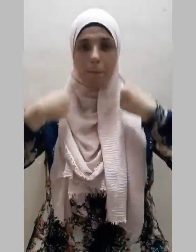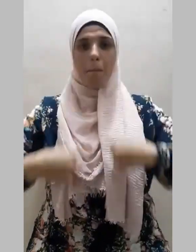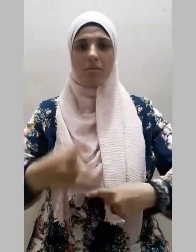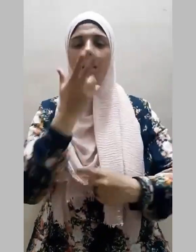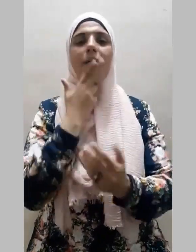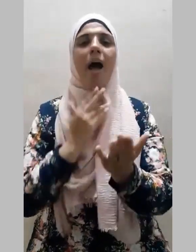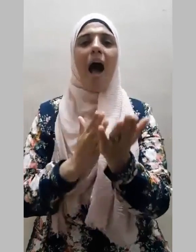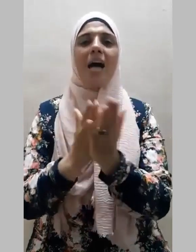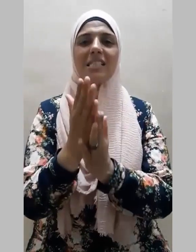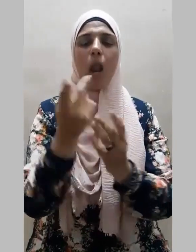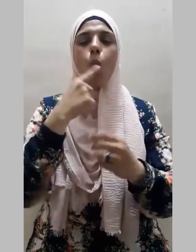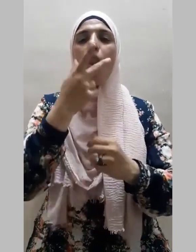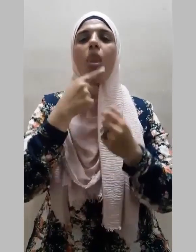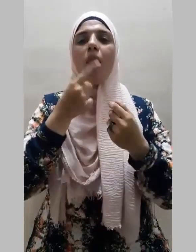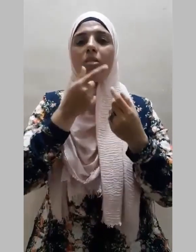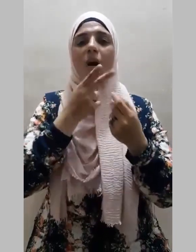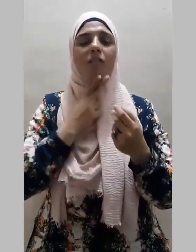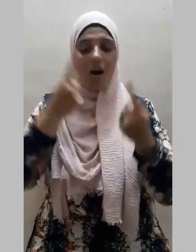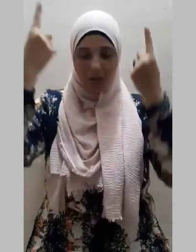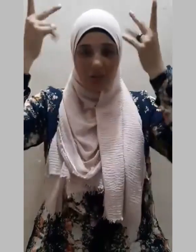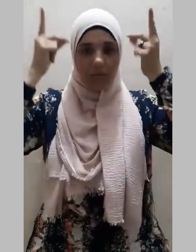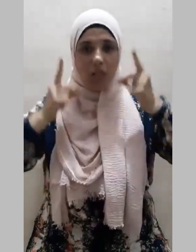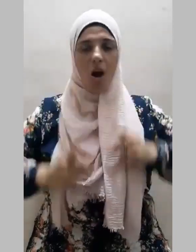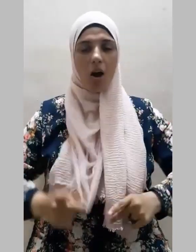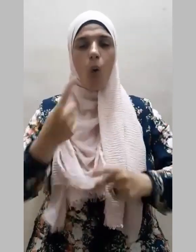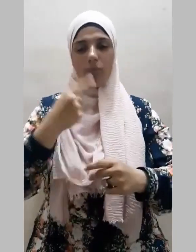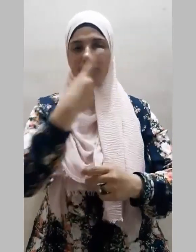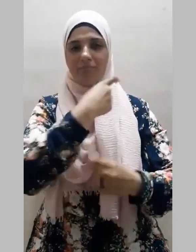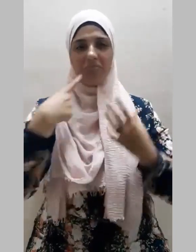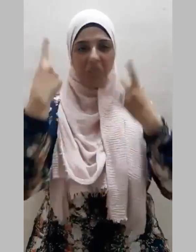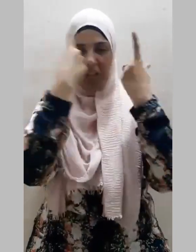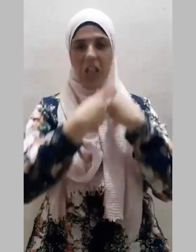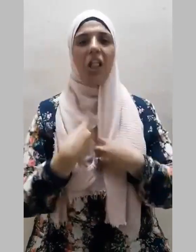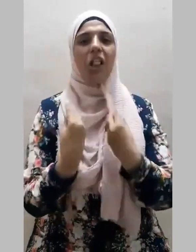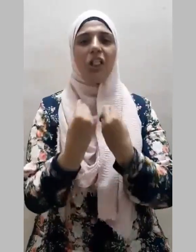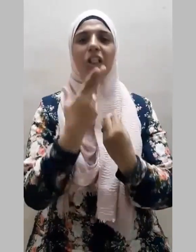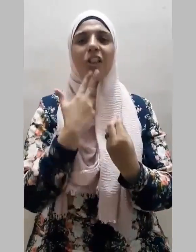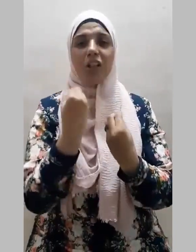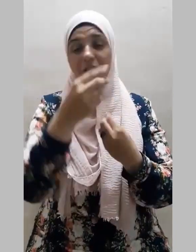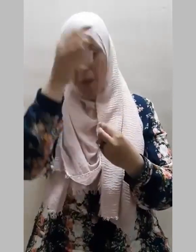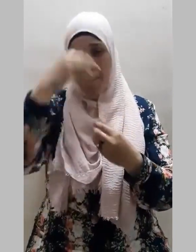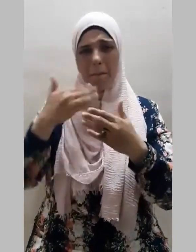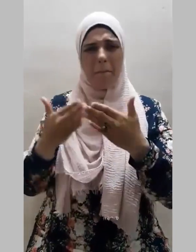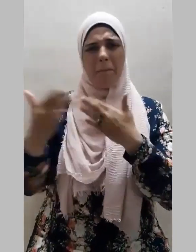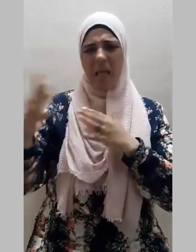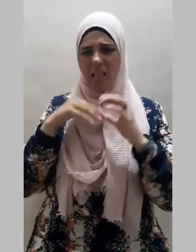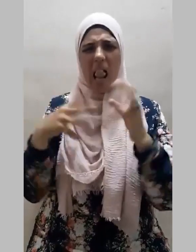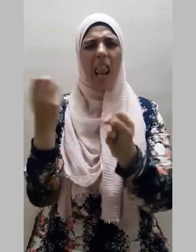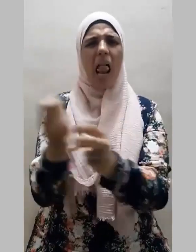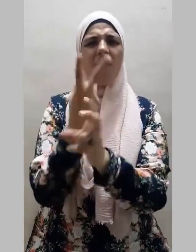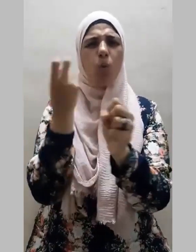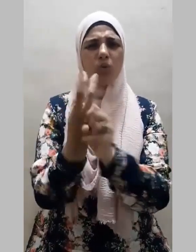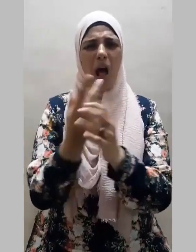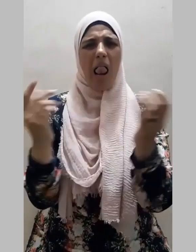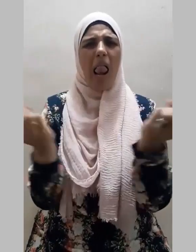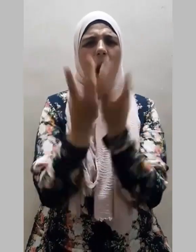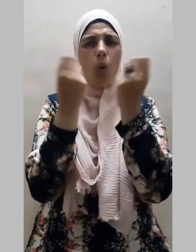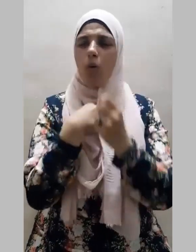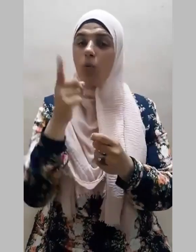والنظافة والتطي والاتعاد عن مجال سلم يقول صلى الله